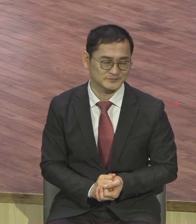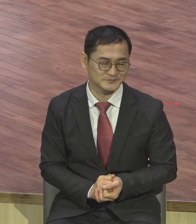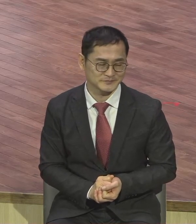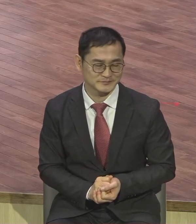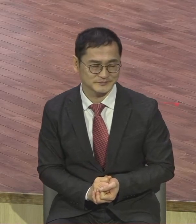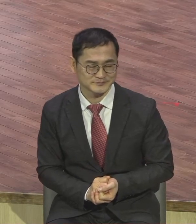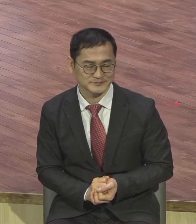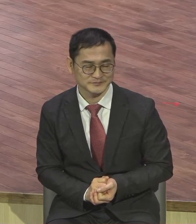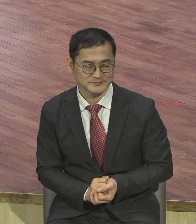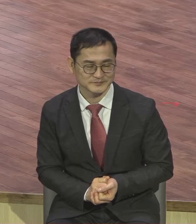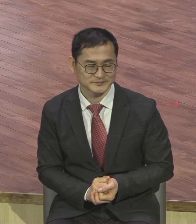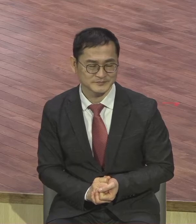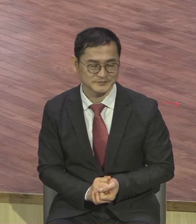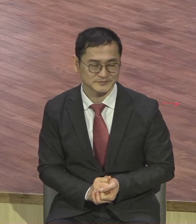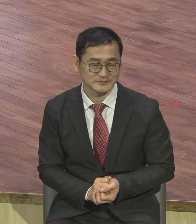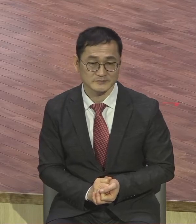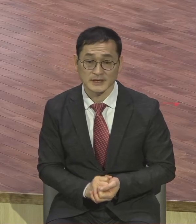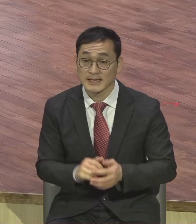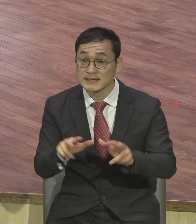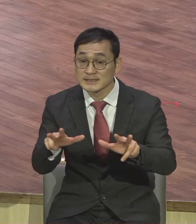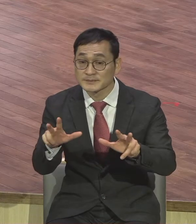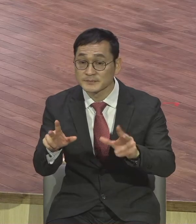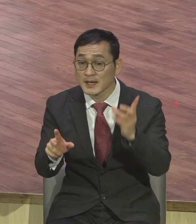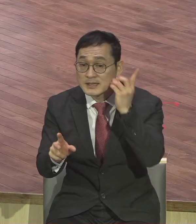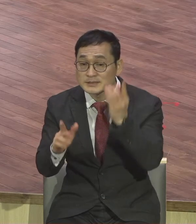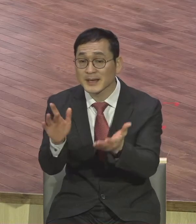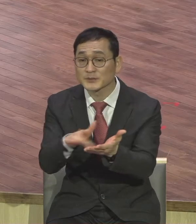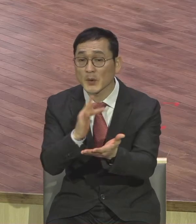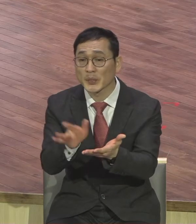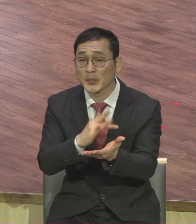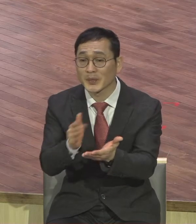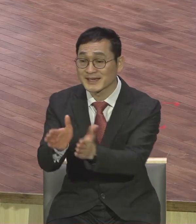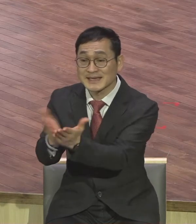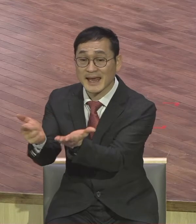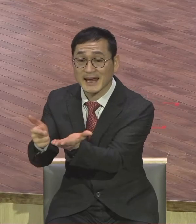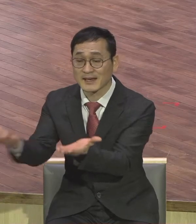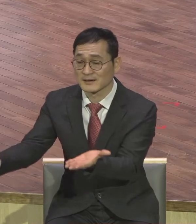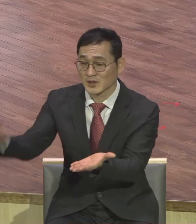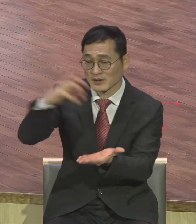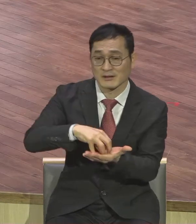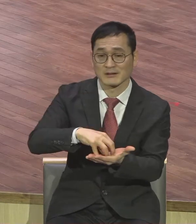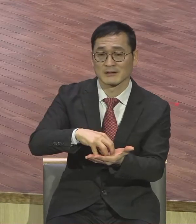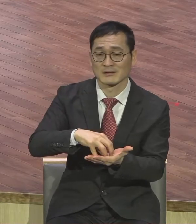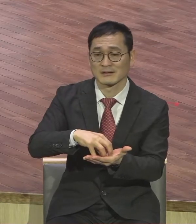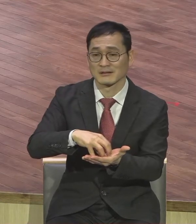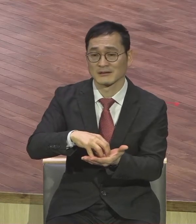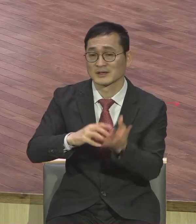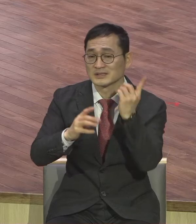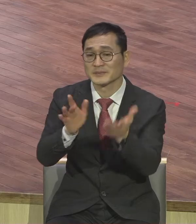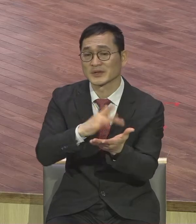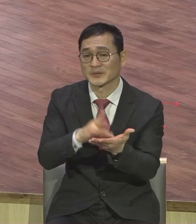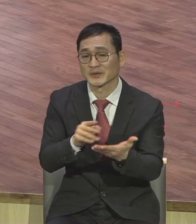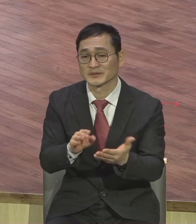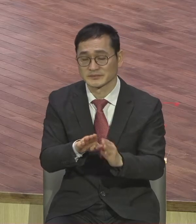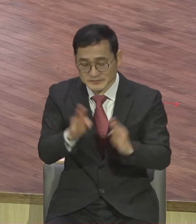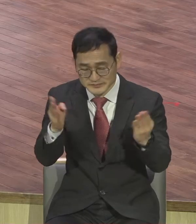핸드폰에다가 다운이 났어요 핸드폰에다가 이북에다가